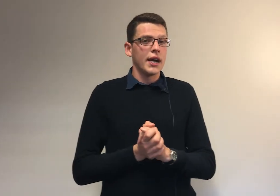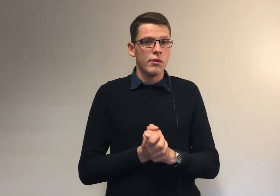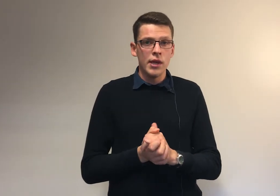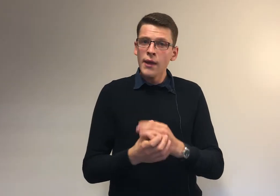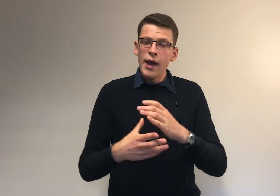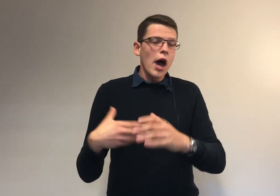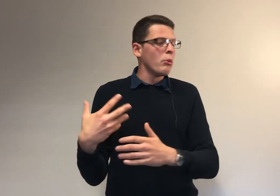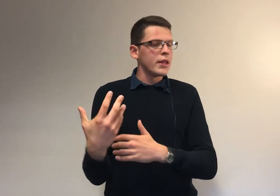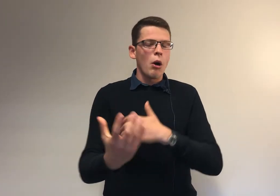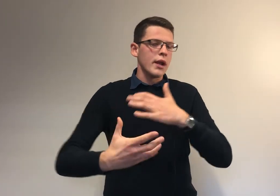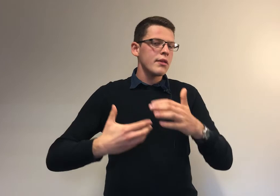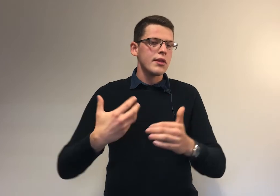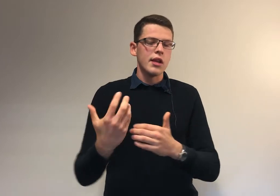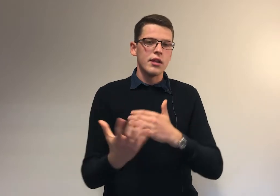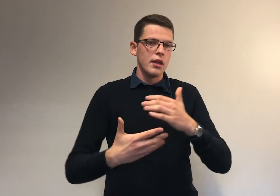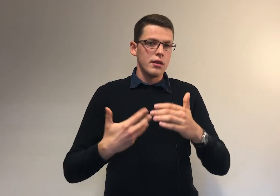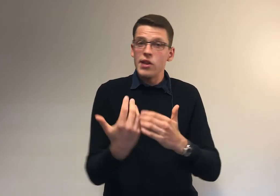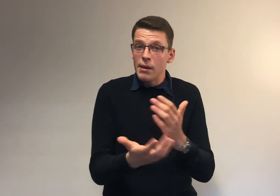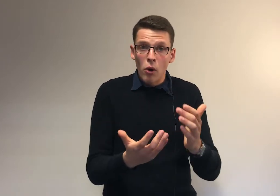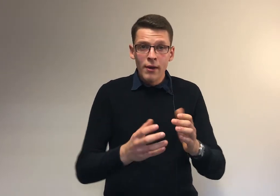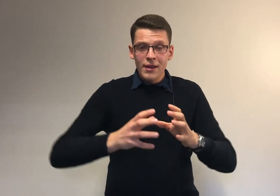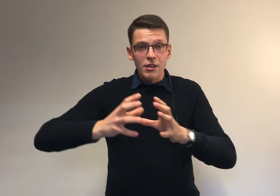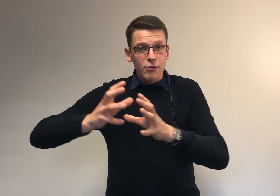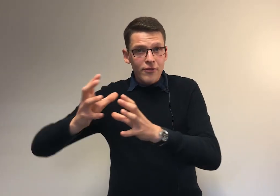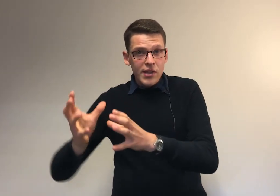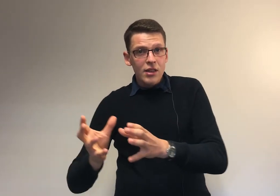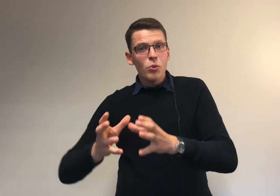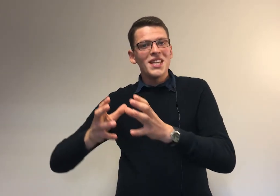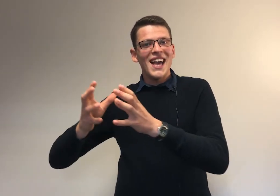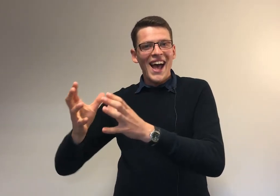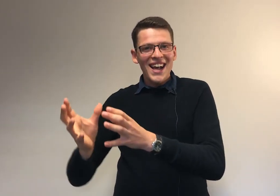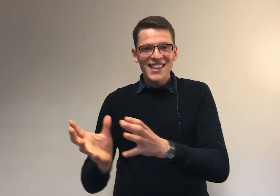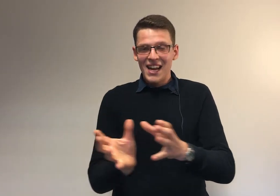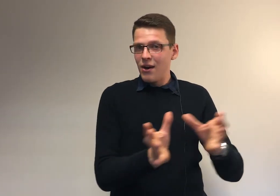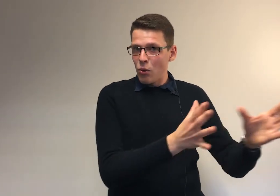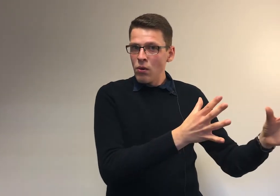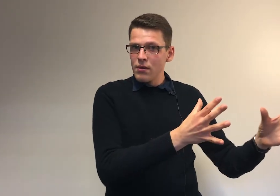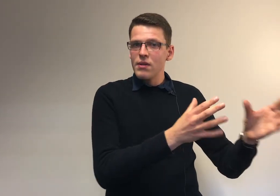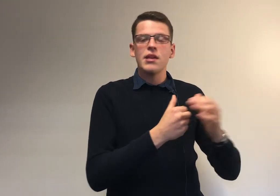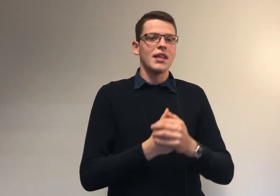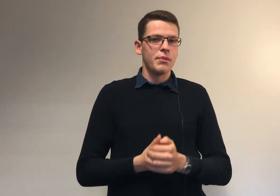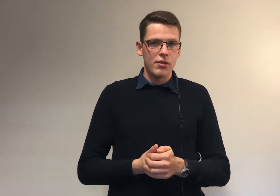Réussite et on mettra en place des éléments qui te faciliteront, qui accéléreront cette adaptation.